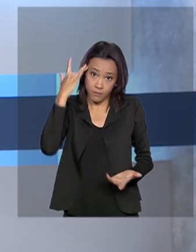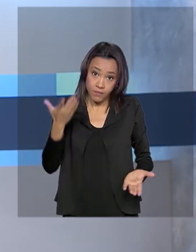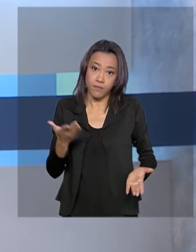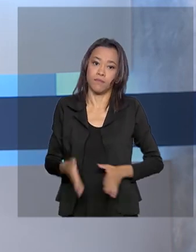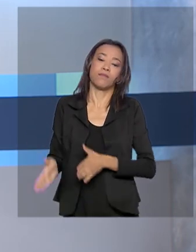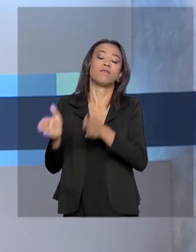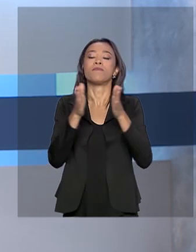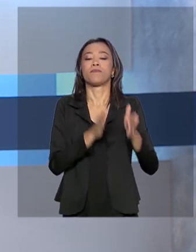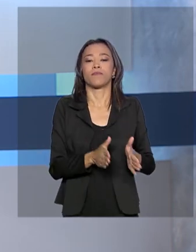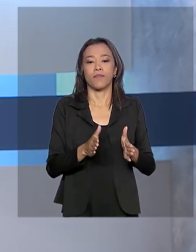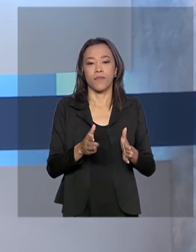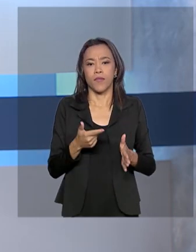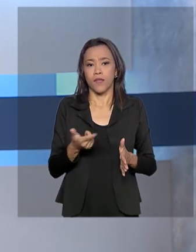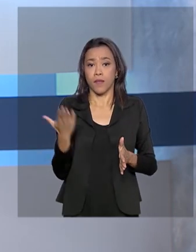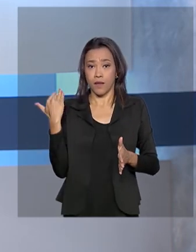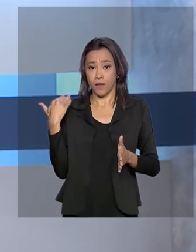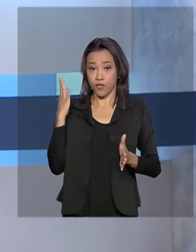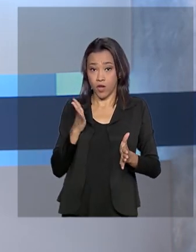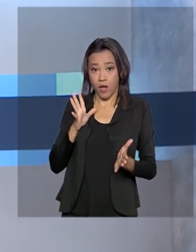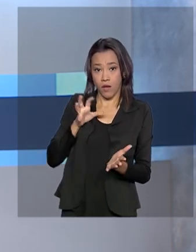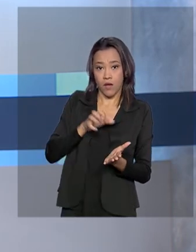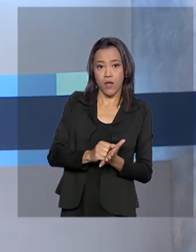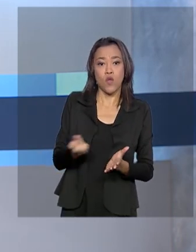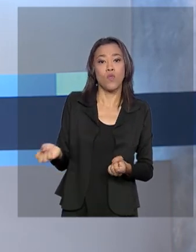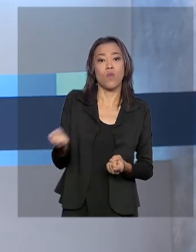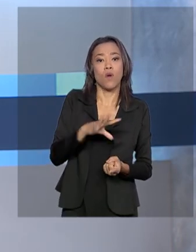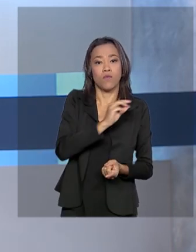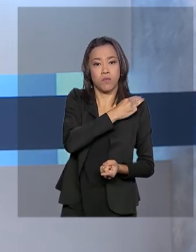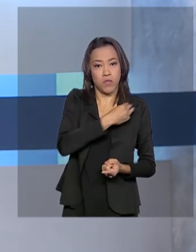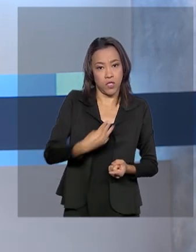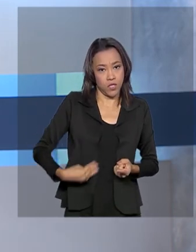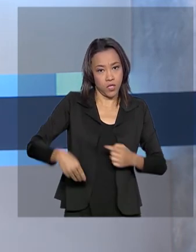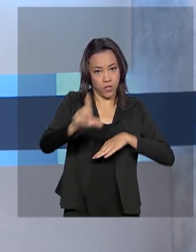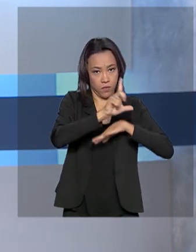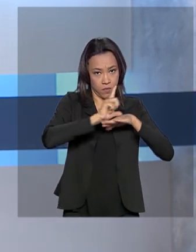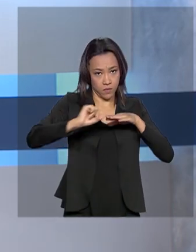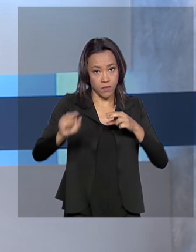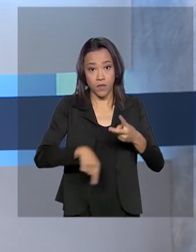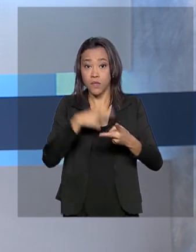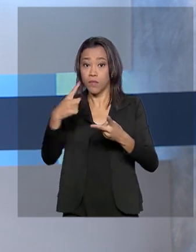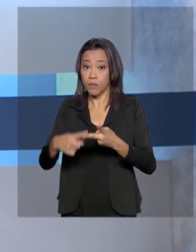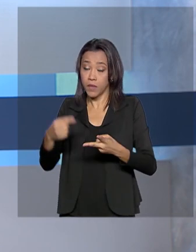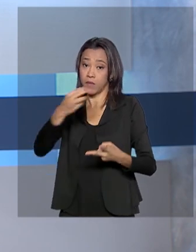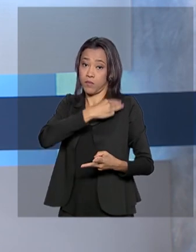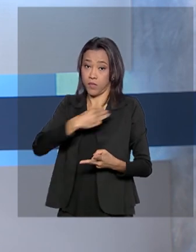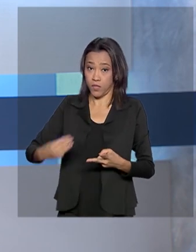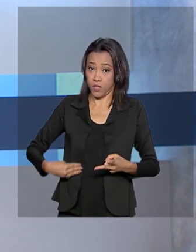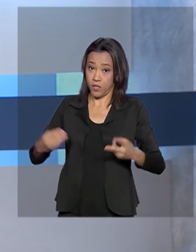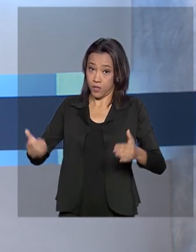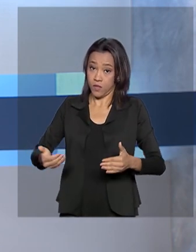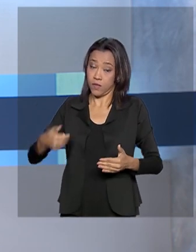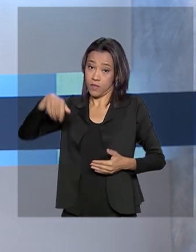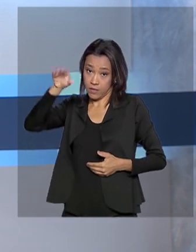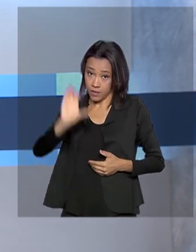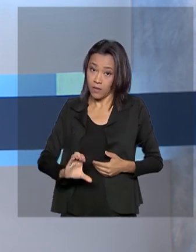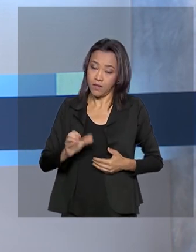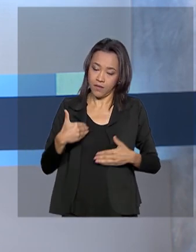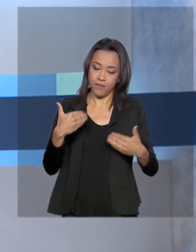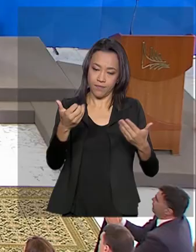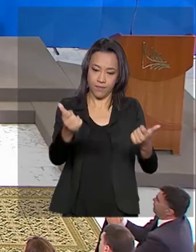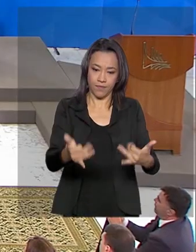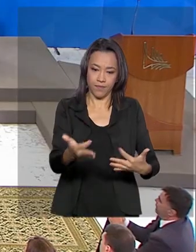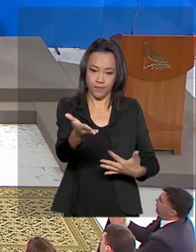Tomaram posse nesta terça-feira os novos ministros da Casa Civil e da Cidadania. A reportagem é de Márcia Fernandes.